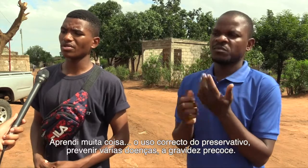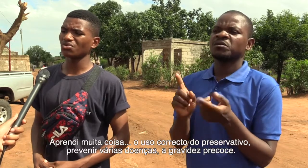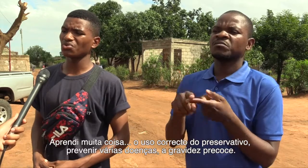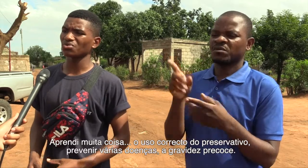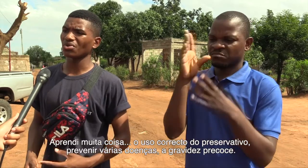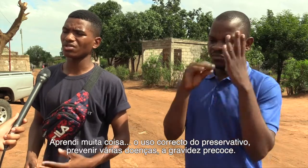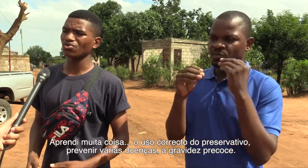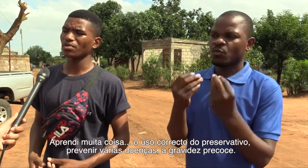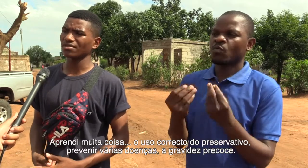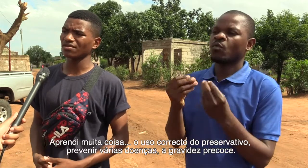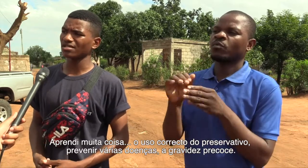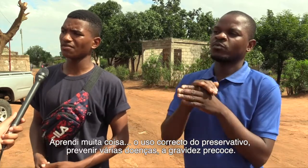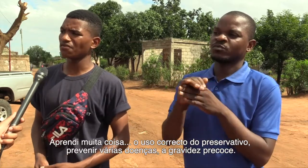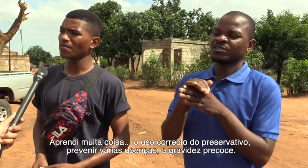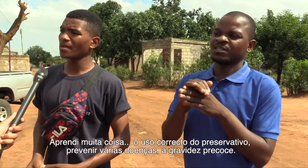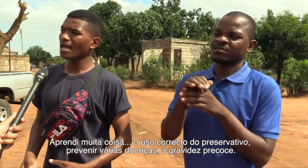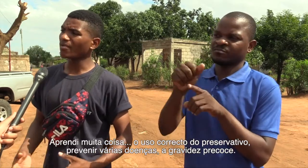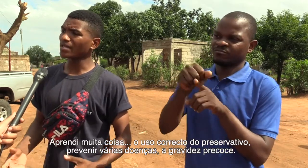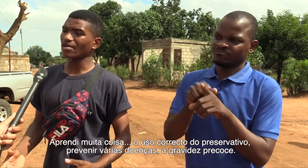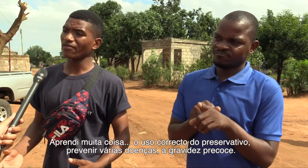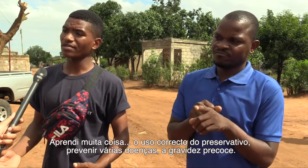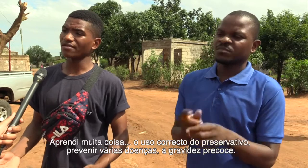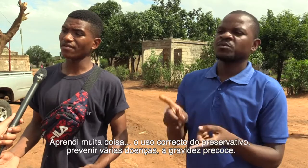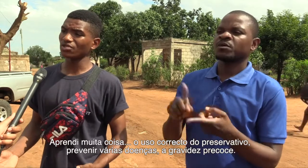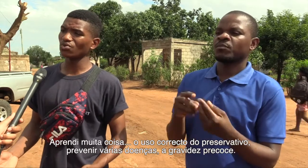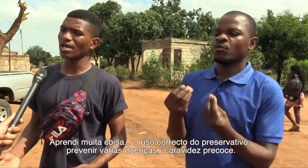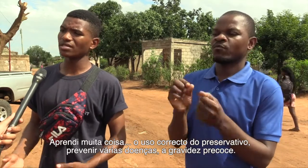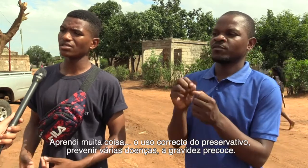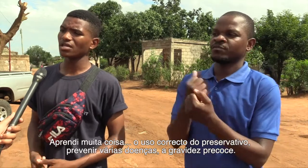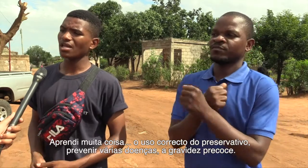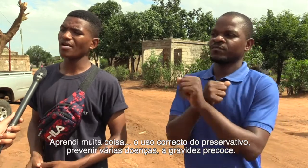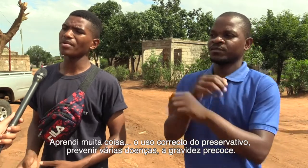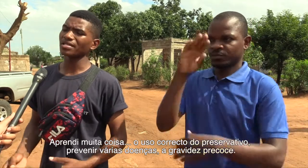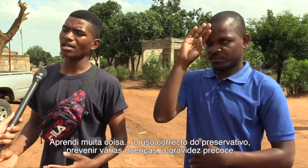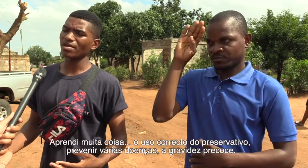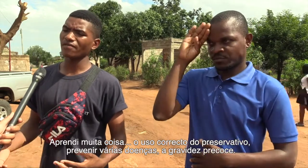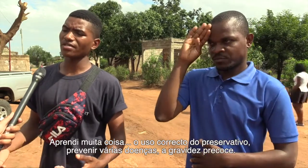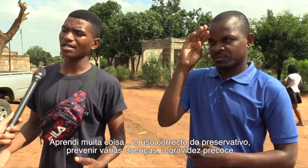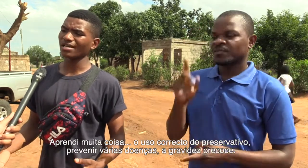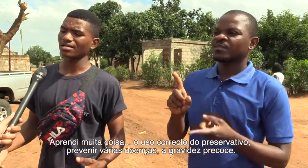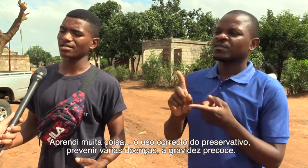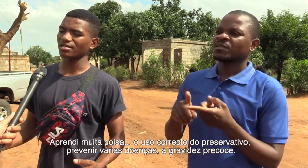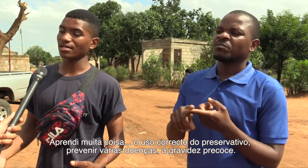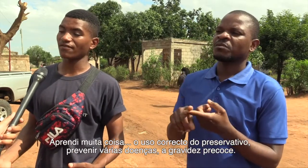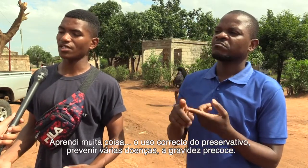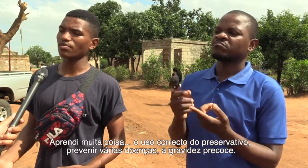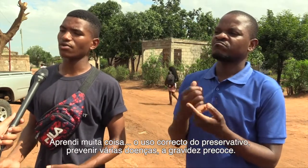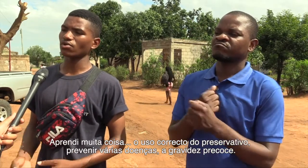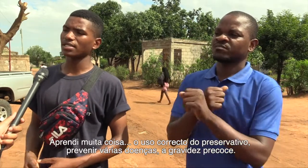Aprendi o uso correto do preservativo, aprendi a prevenir várias doenças, aprendi também a prevenir a gravidez precoce.